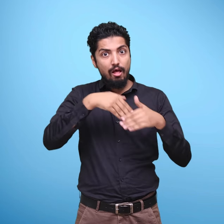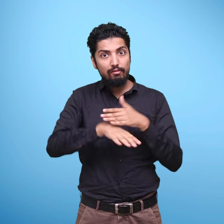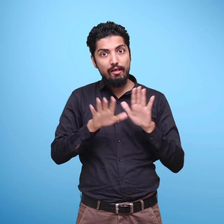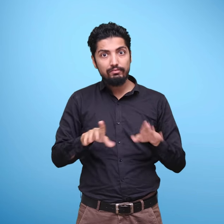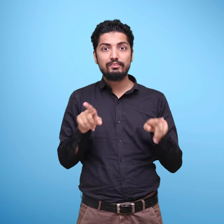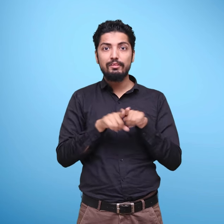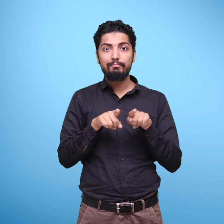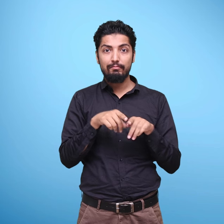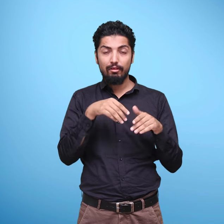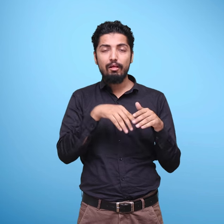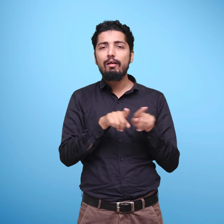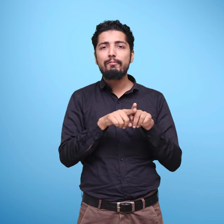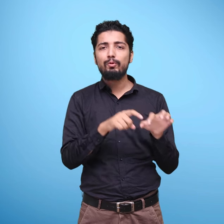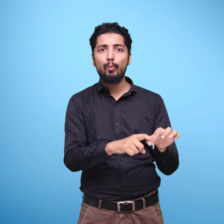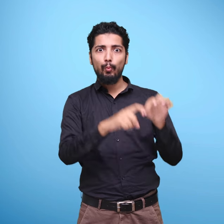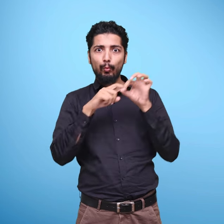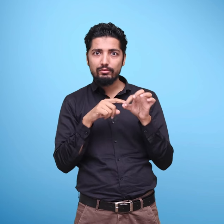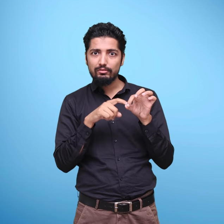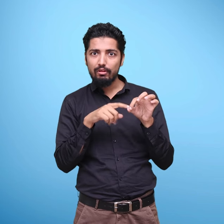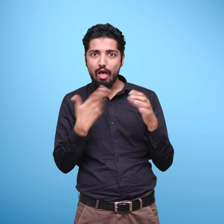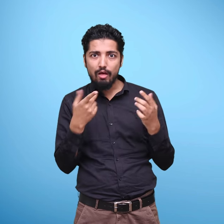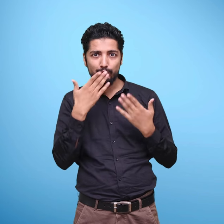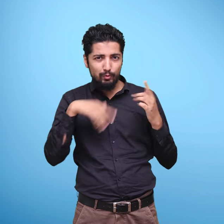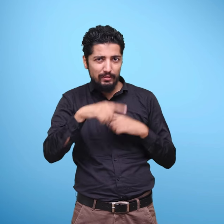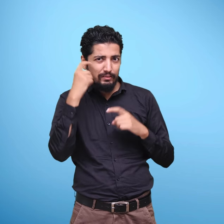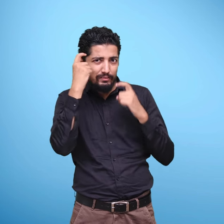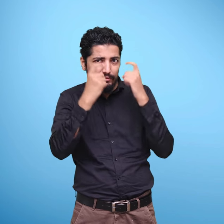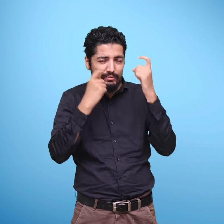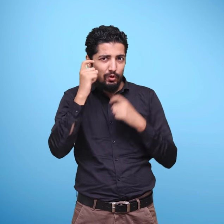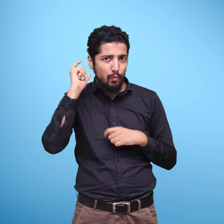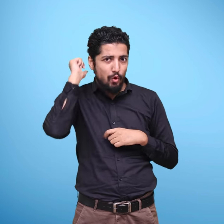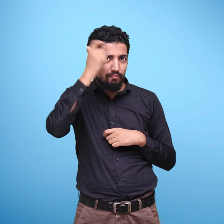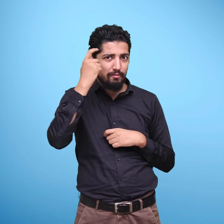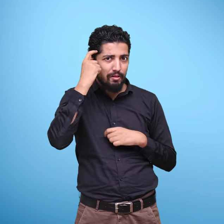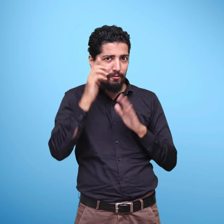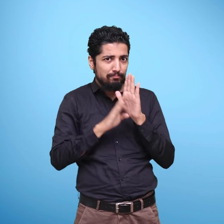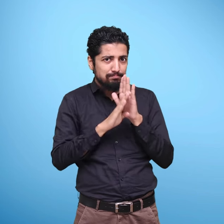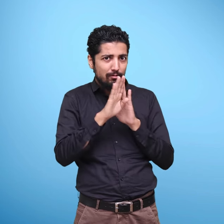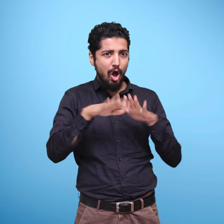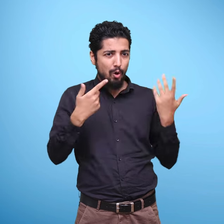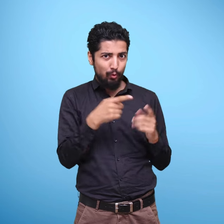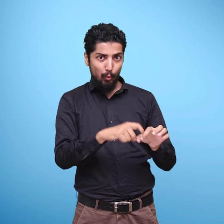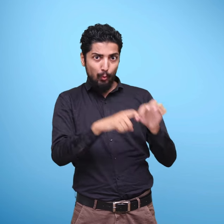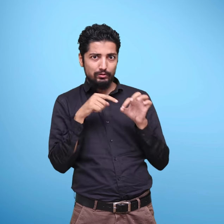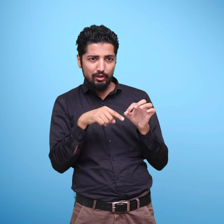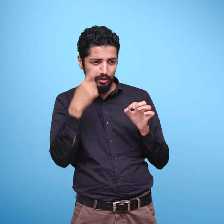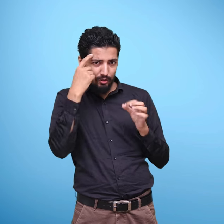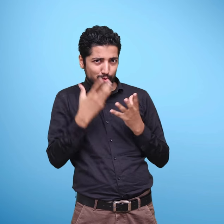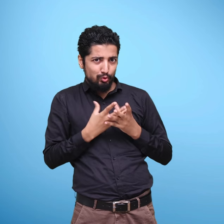और प्रश्ण जो बच्चों में तार्किक चिंतन और समस्या को सुलजाने की योगिता विक्सित करने के लिए प्रिरित